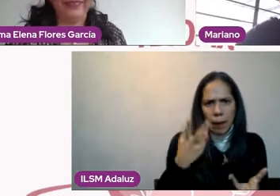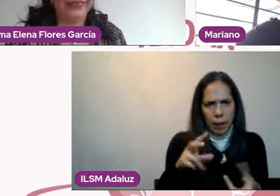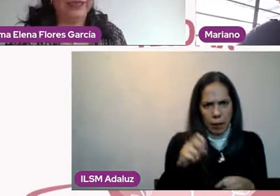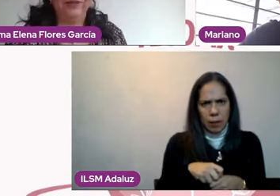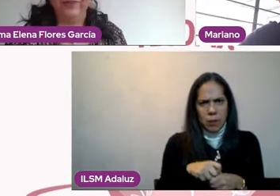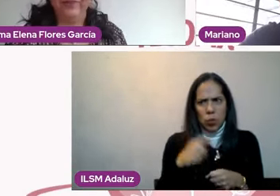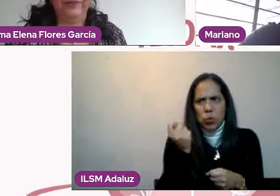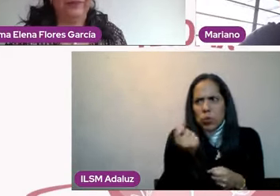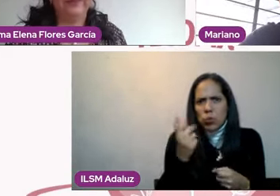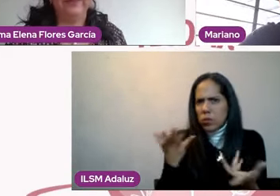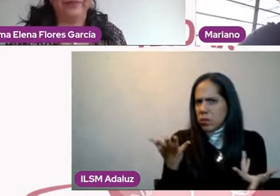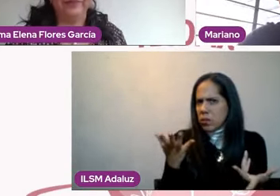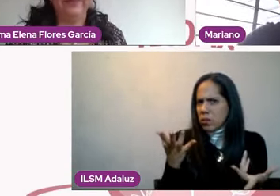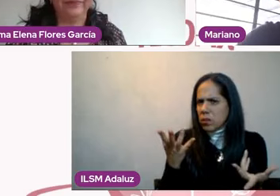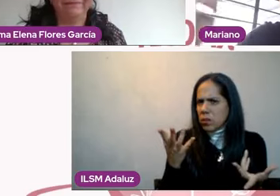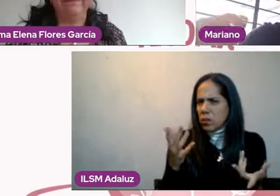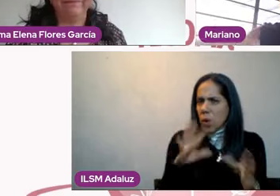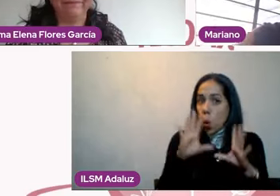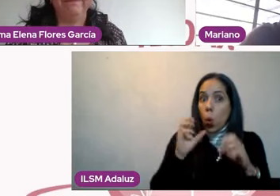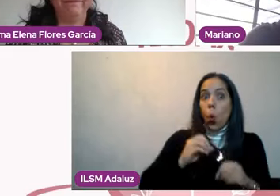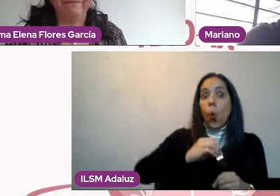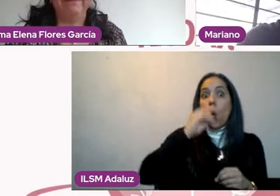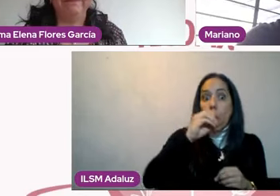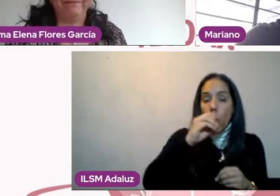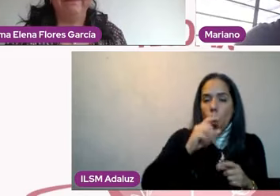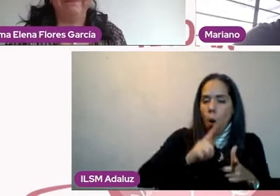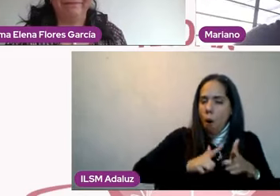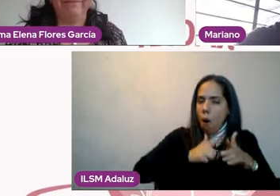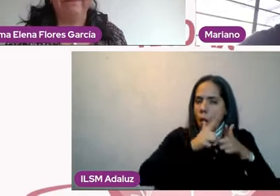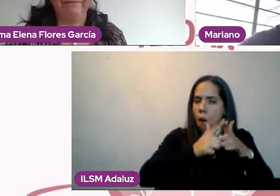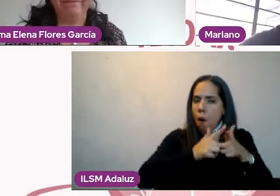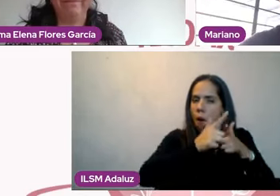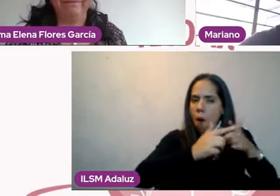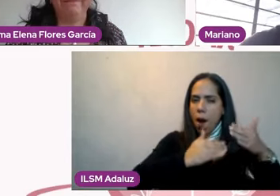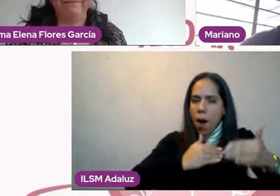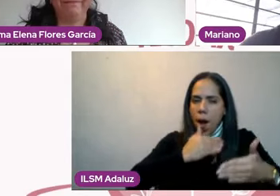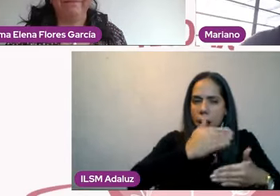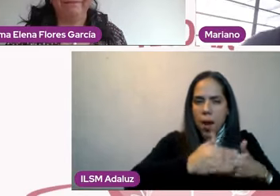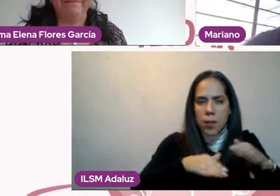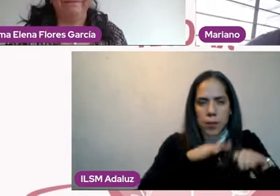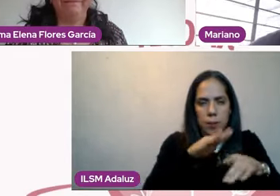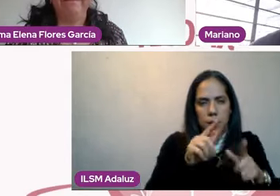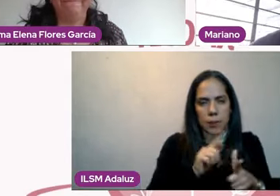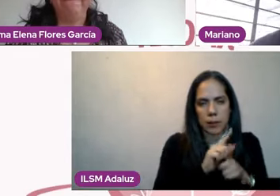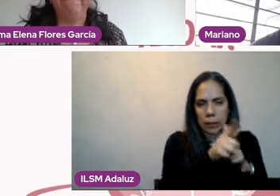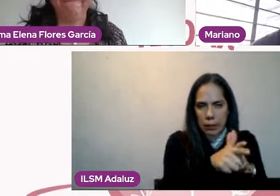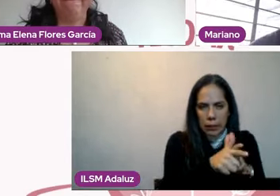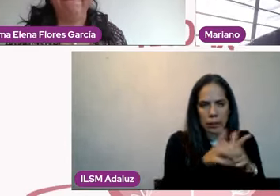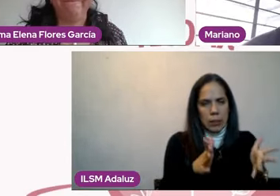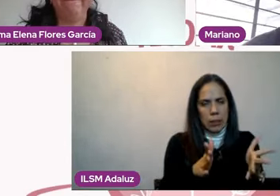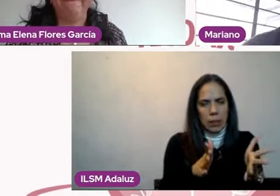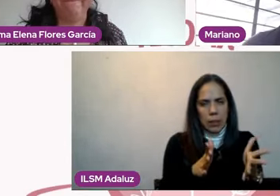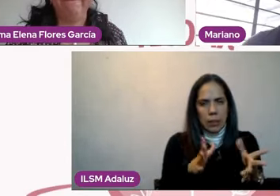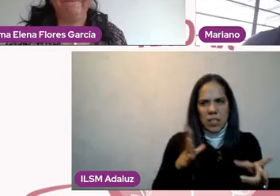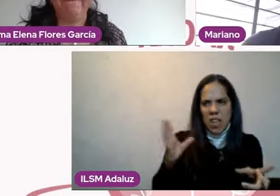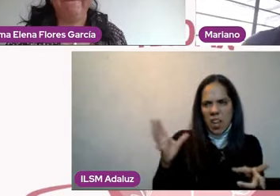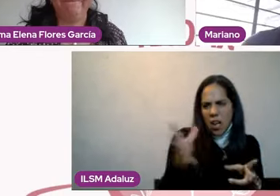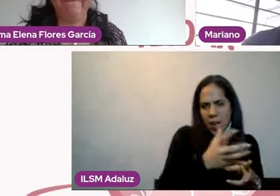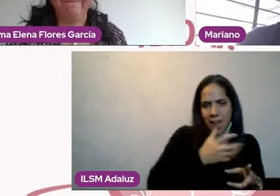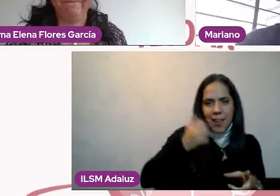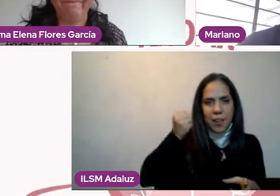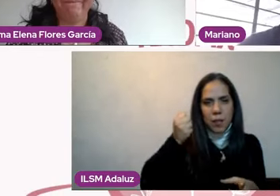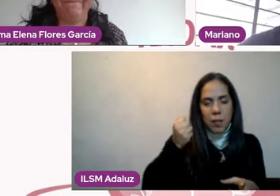siguiente paso a conquistar. Ese tipo de ideas tienden a ser muy, muy, muy estorbosas porque